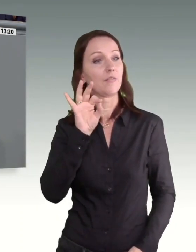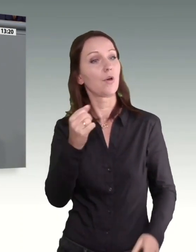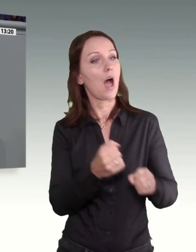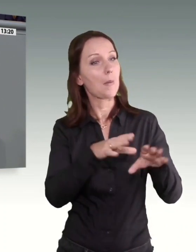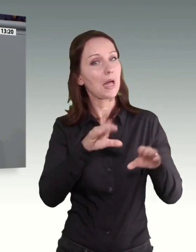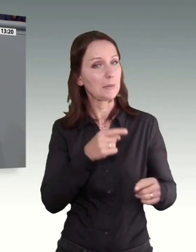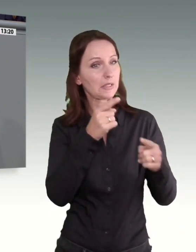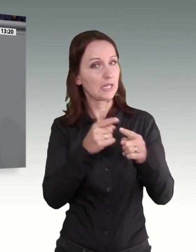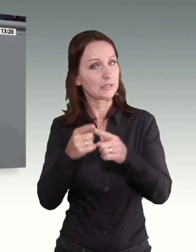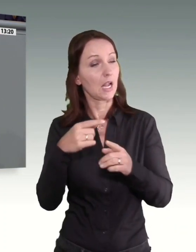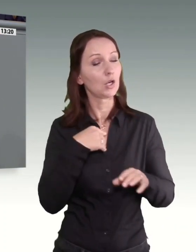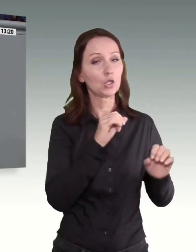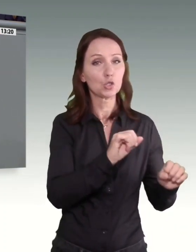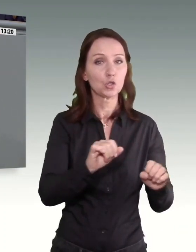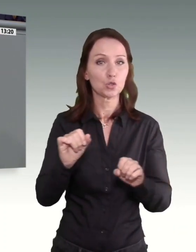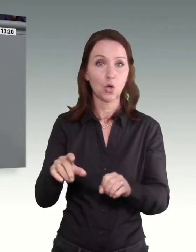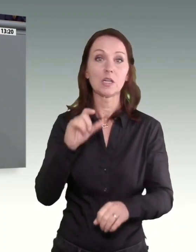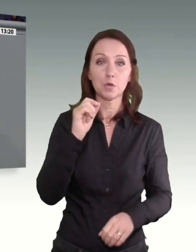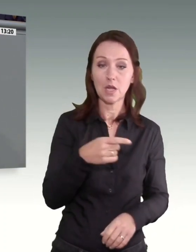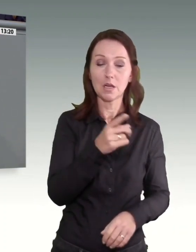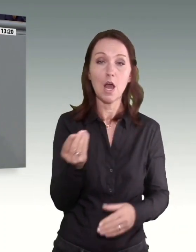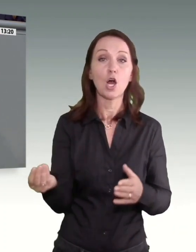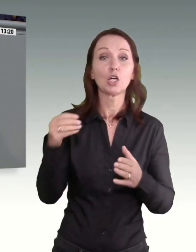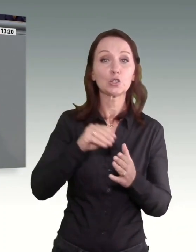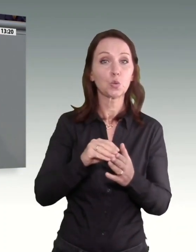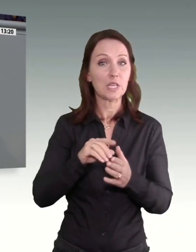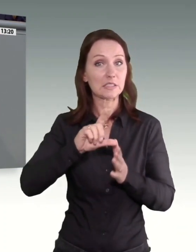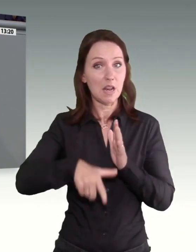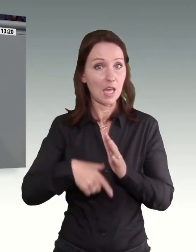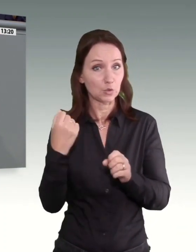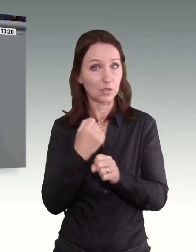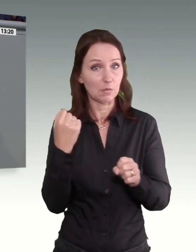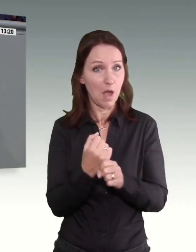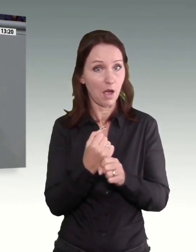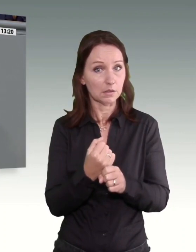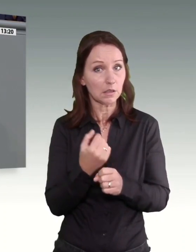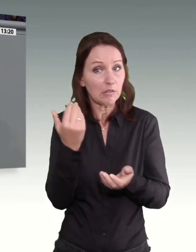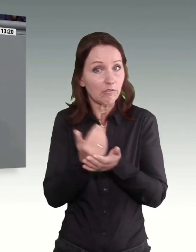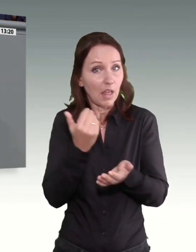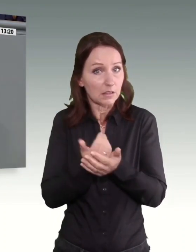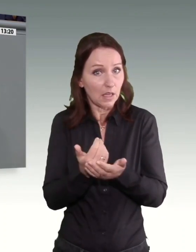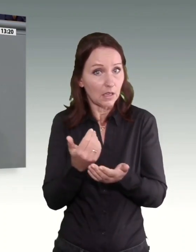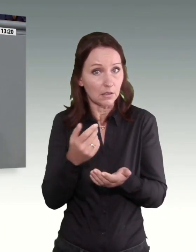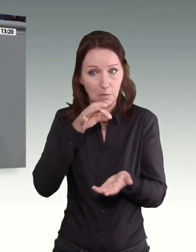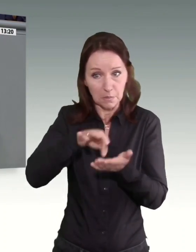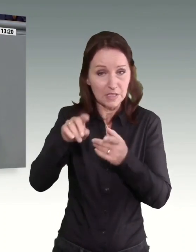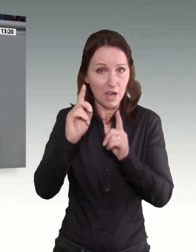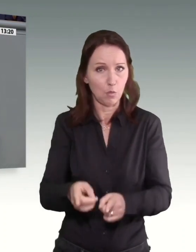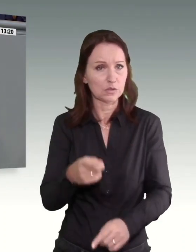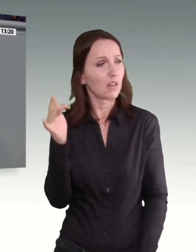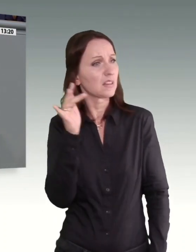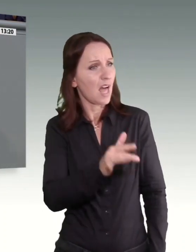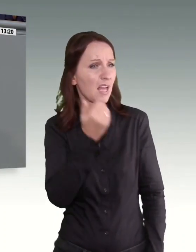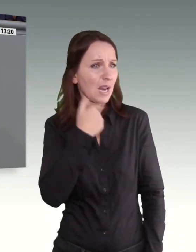wollen zusätzlich erbrachte Leistungen sind verdient und sind auszuzahlen. Was haben Sie dagegen, liebe Genossen?